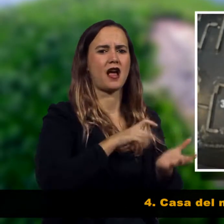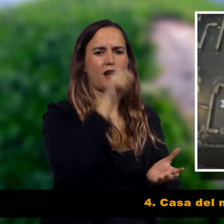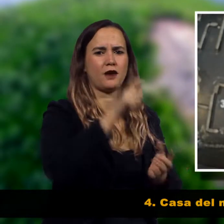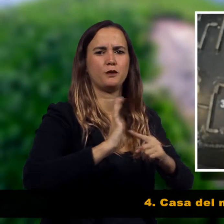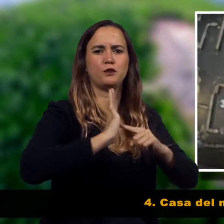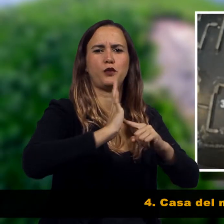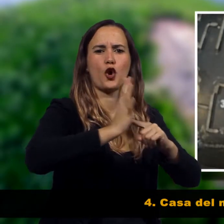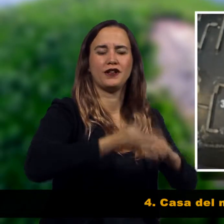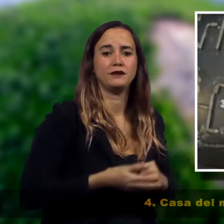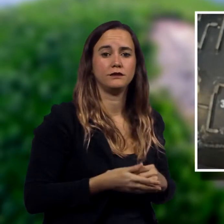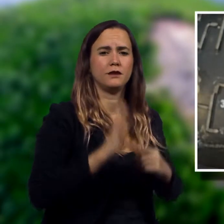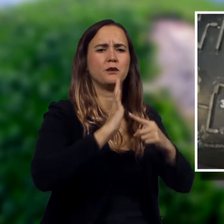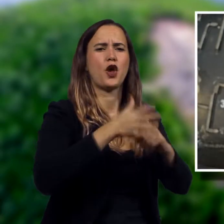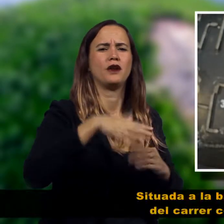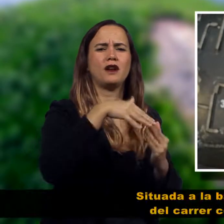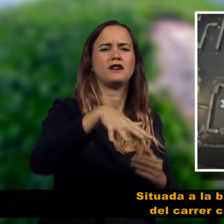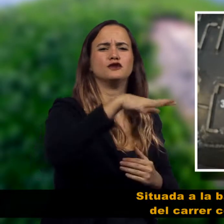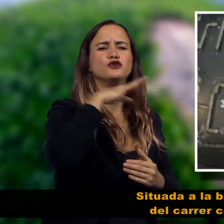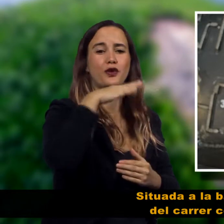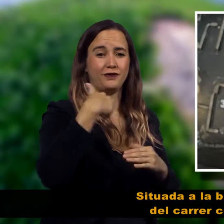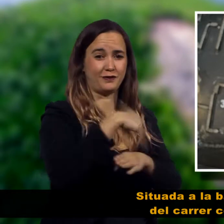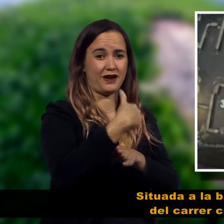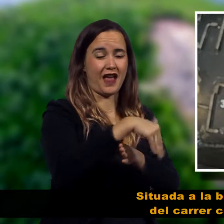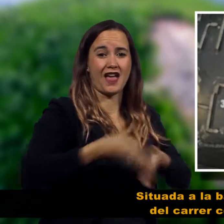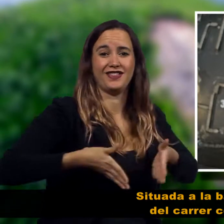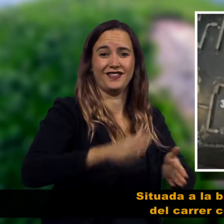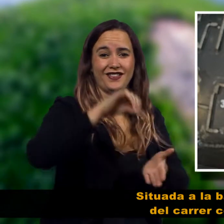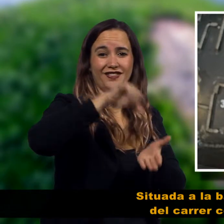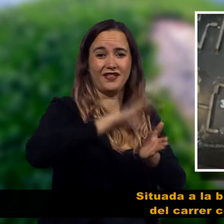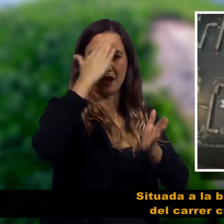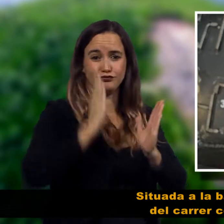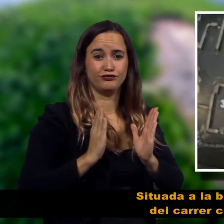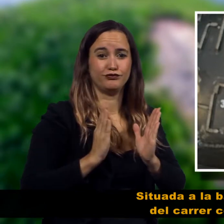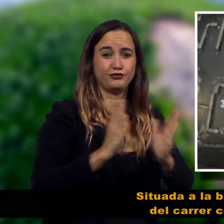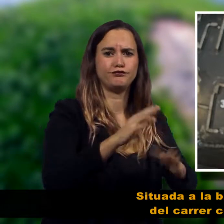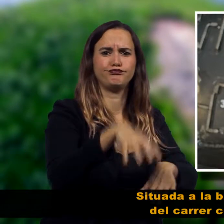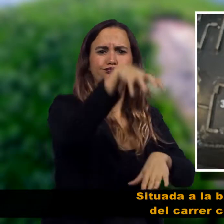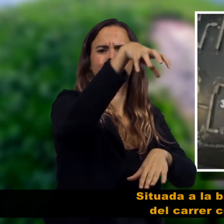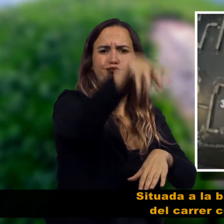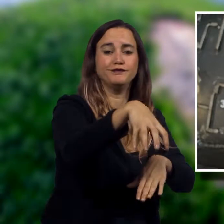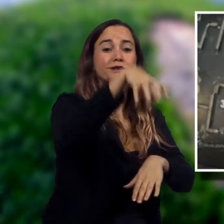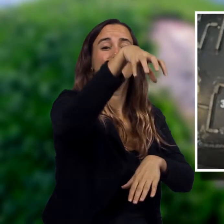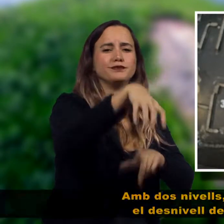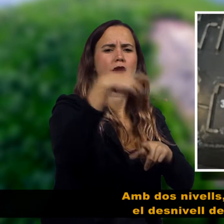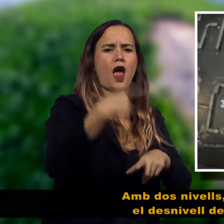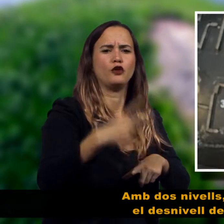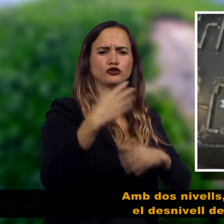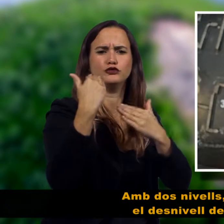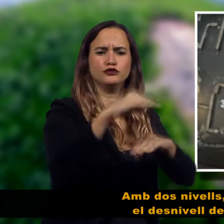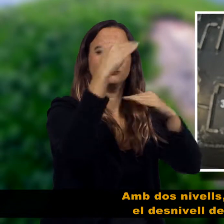4. Casa del Moliner Situada a la banda és al carrer central, amb dos nivells, aprofitant el desnivell